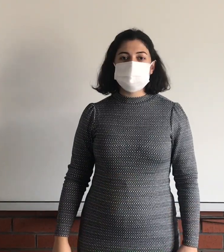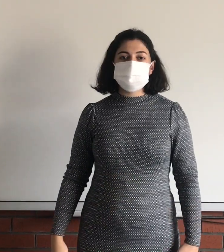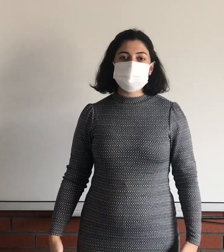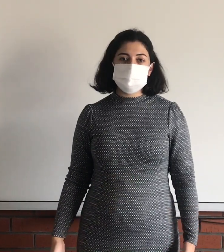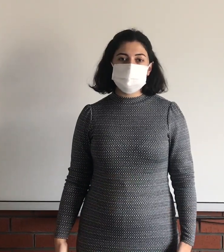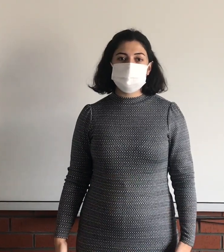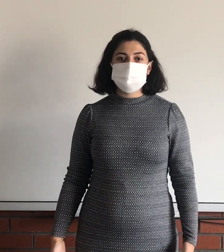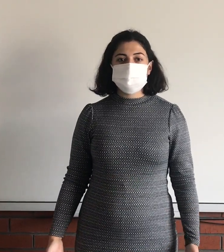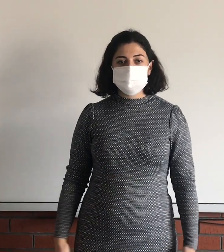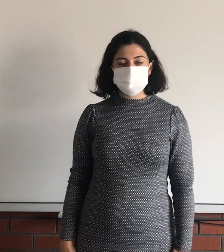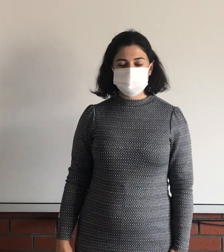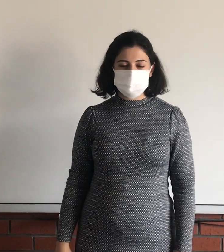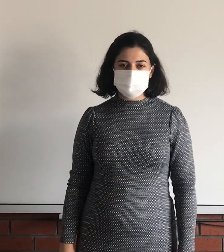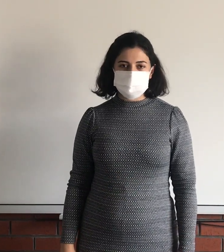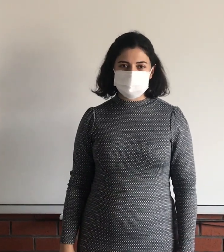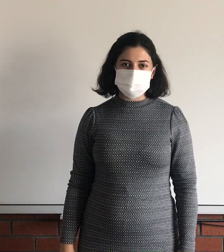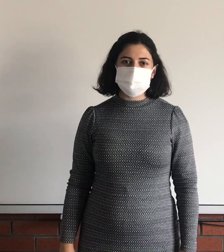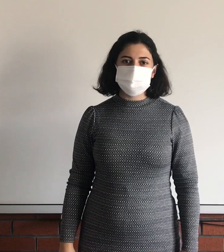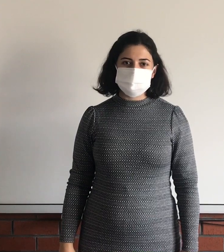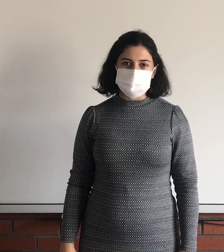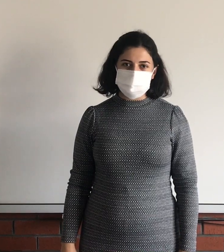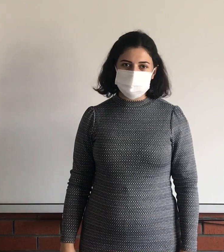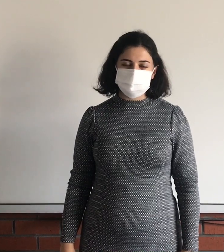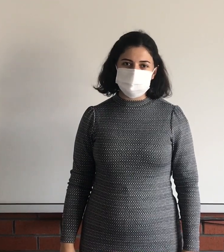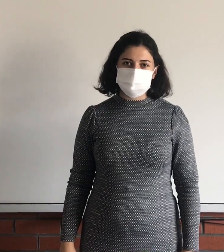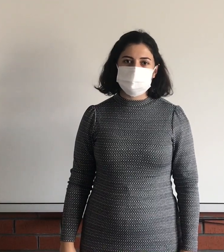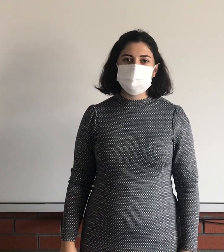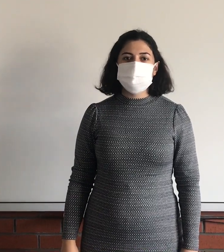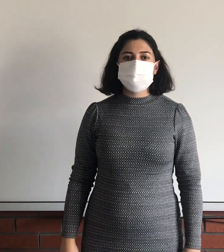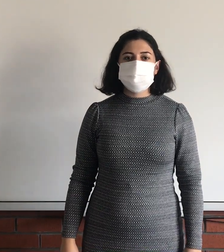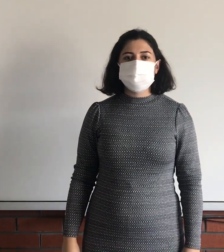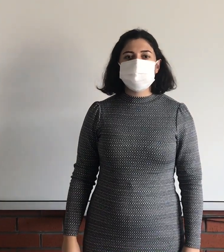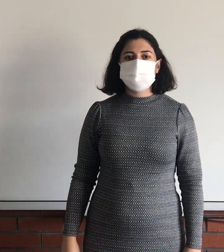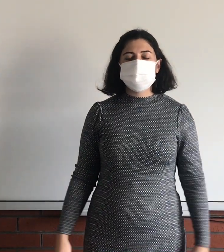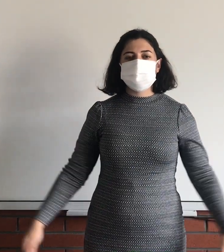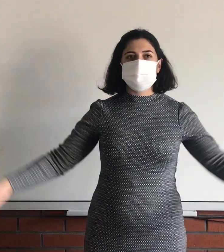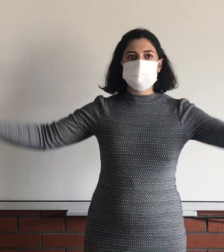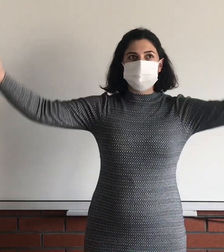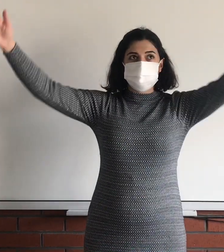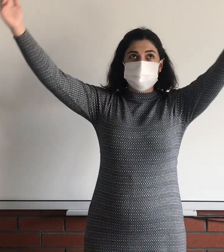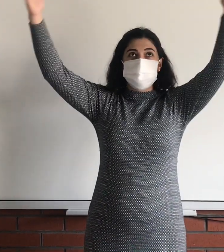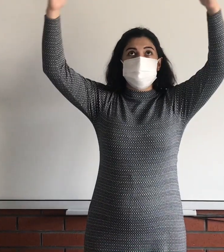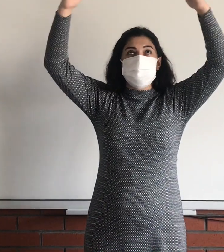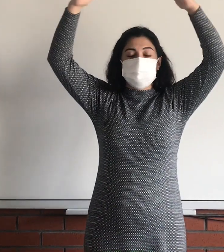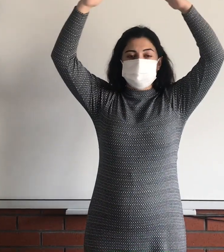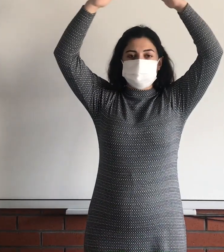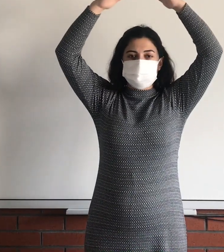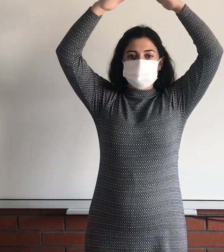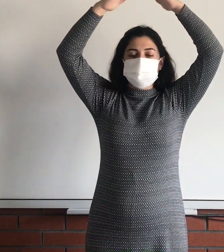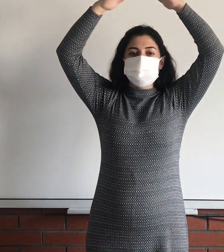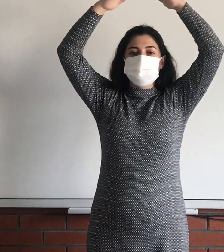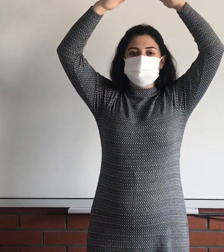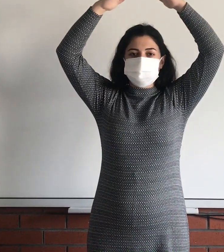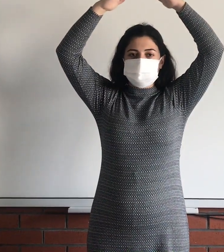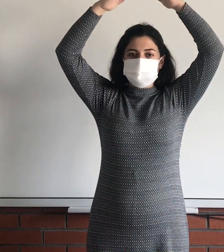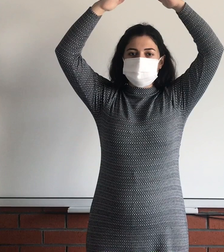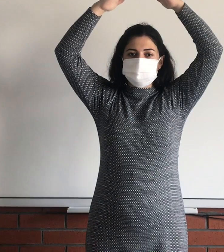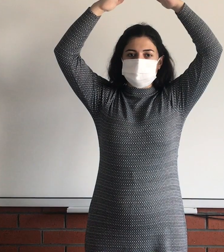Dağ ama yeryüzü şekillerimizden bir tanemiz çocuklar. Dağı biz yeryüzü şekillerini canlandırırken bu şekilde kullanabiliriz.